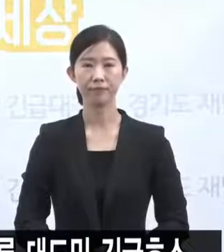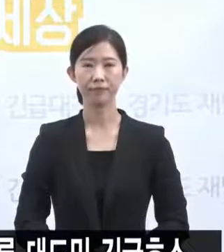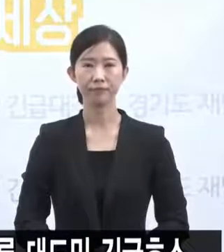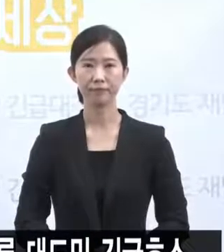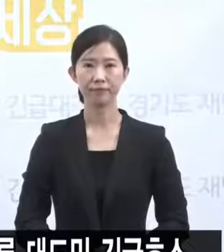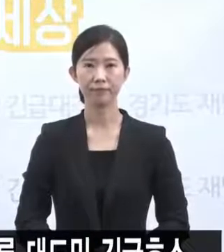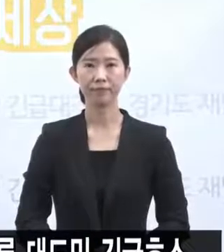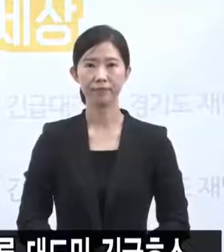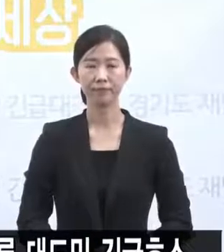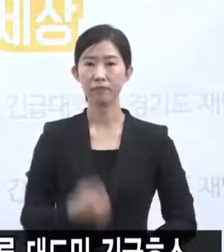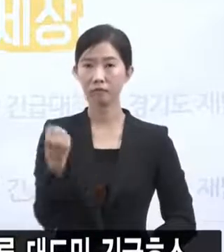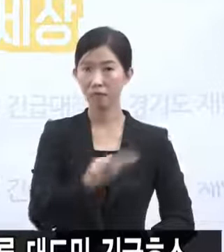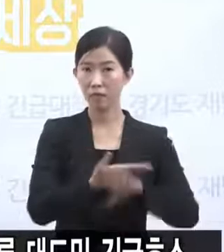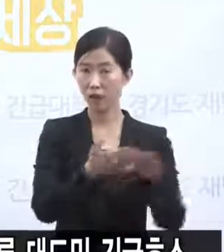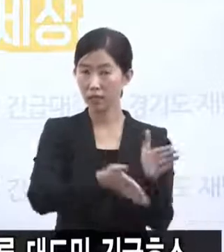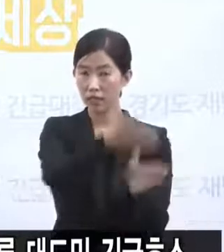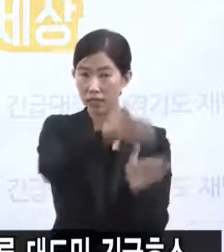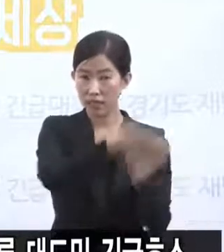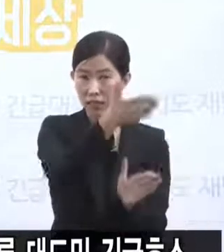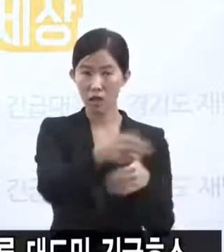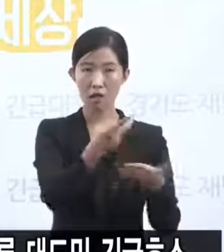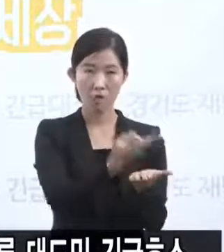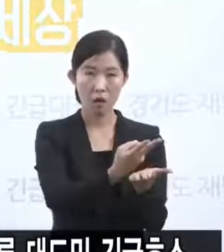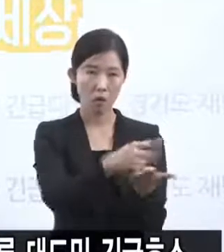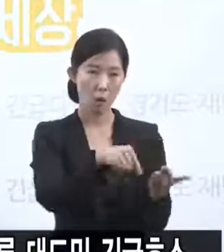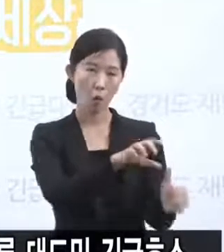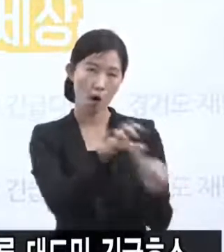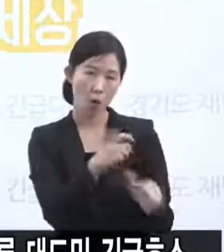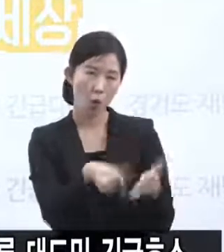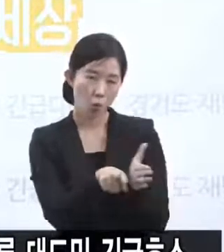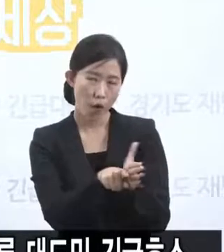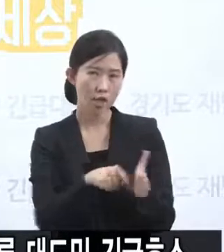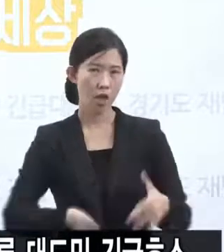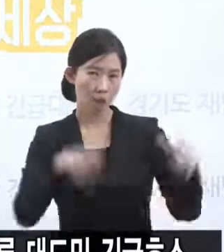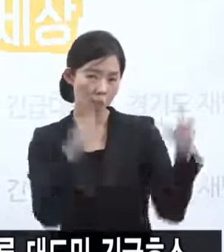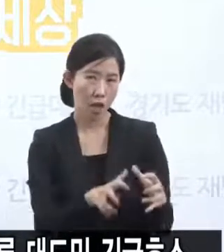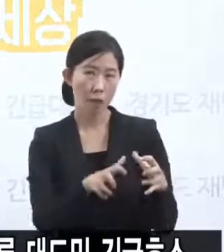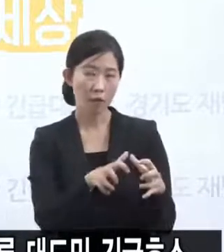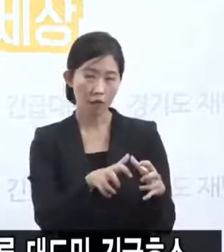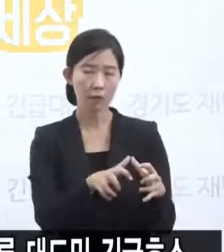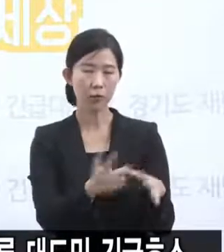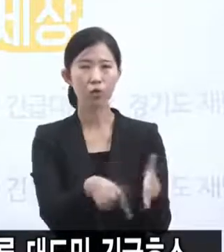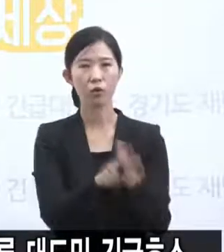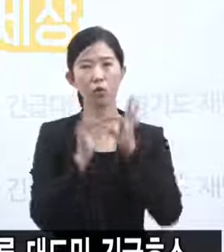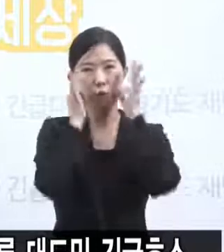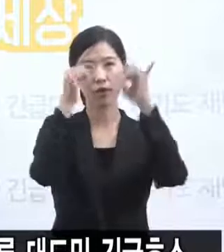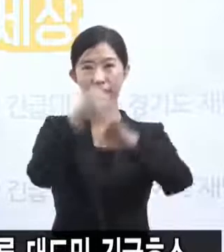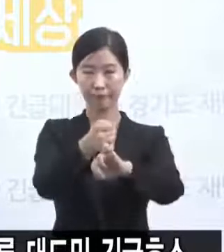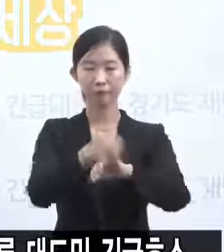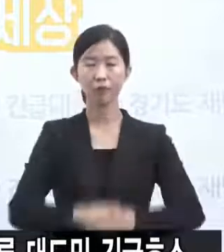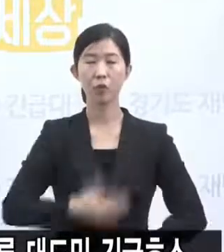또한 타시도의 병상 활용을 위한 협력체계도 더욱 공고히 하겠습니다. 우리 경기도는